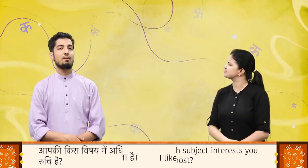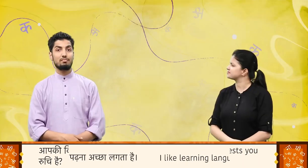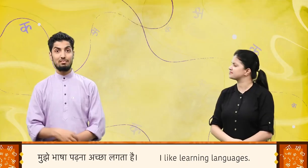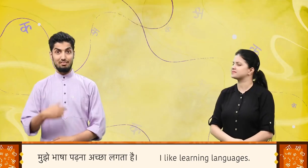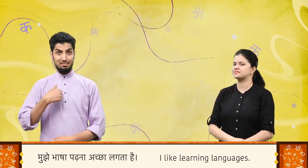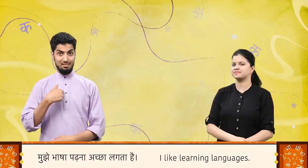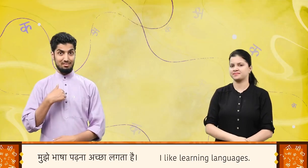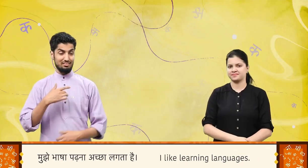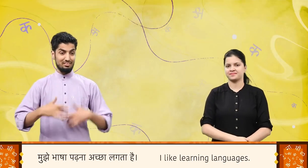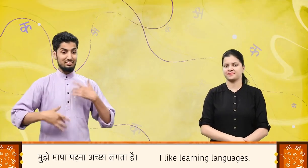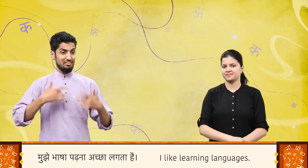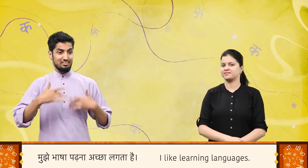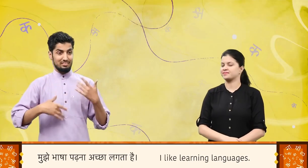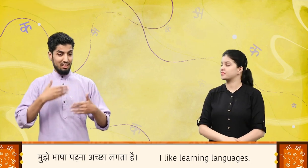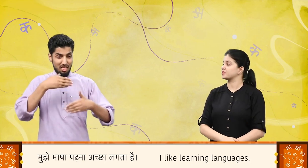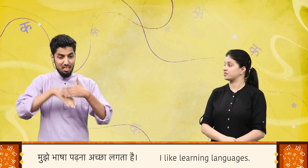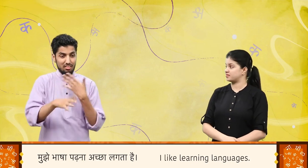मुझे भाषा पढ़ना अच्छा लगता है